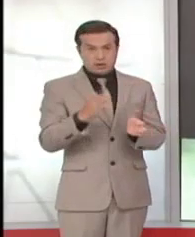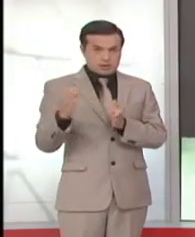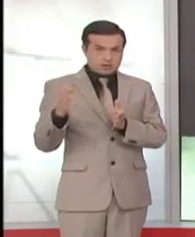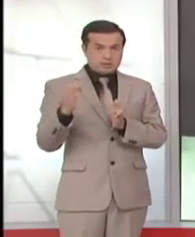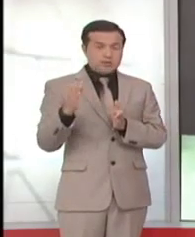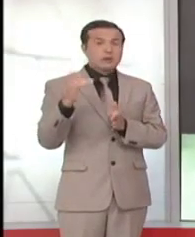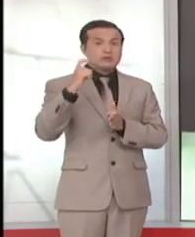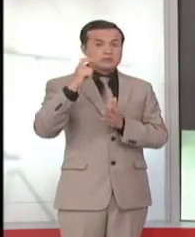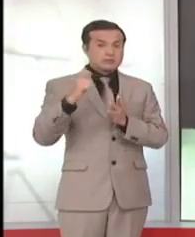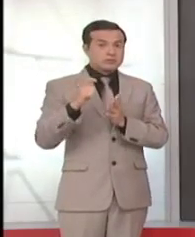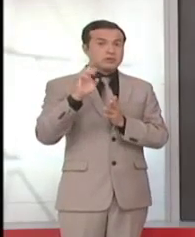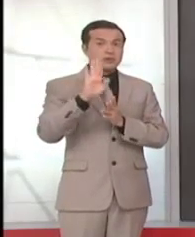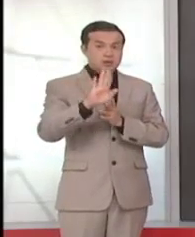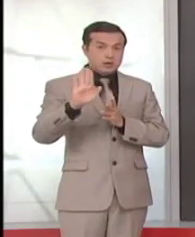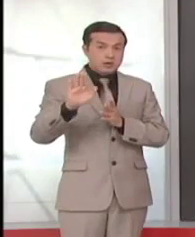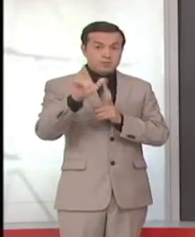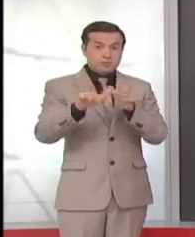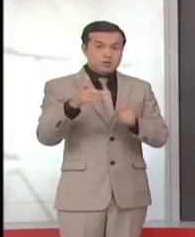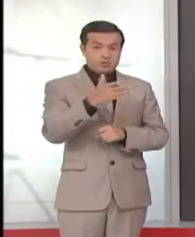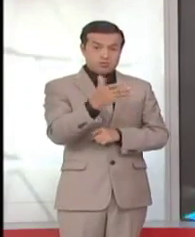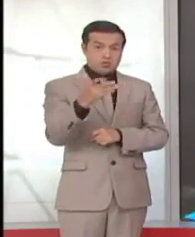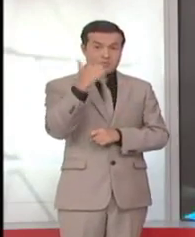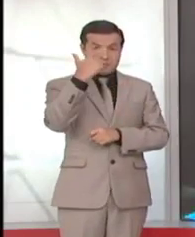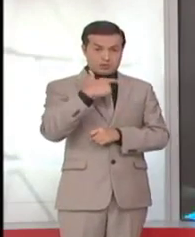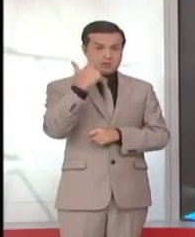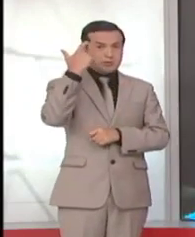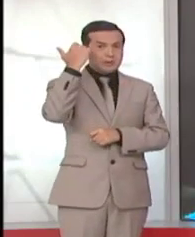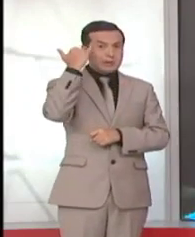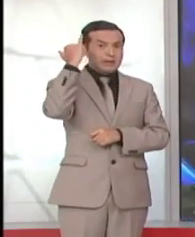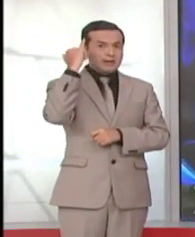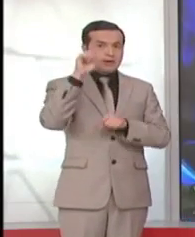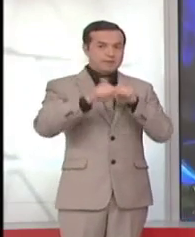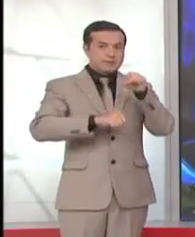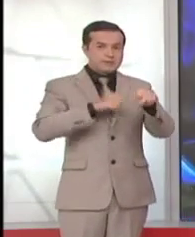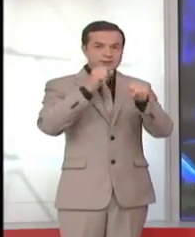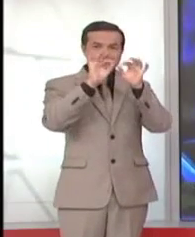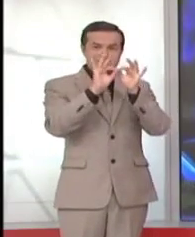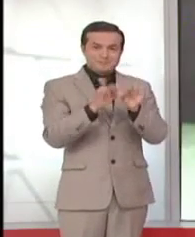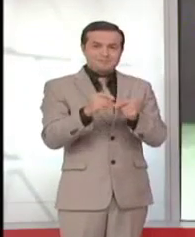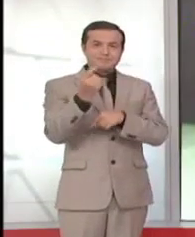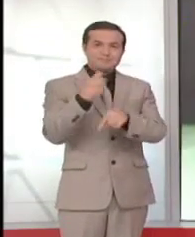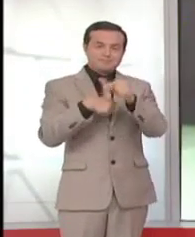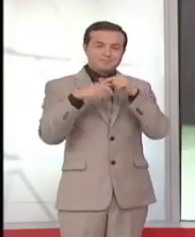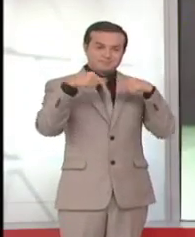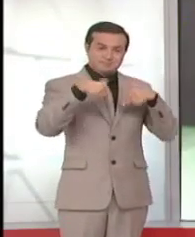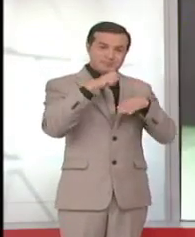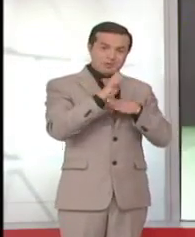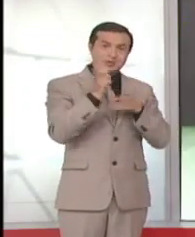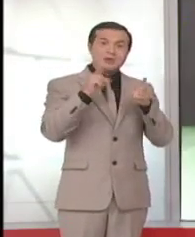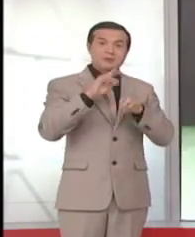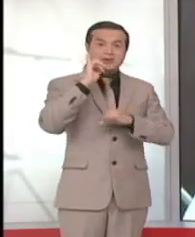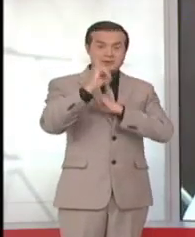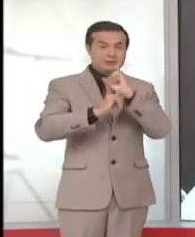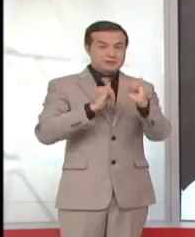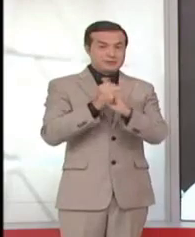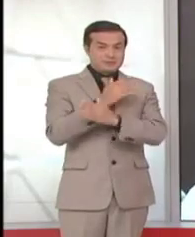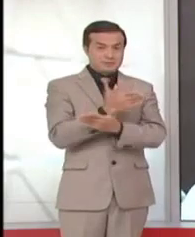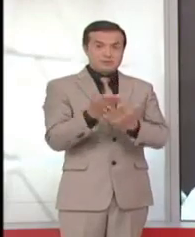necesidad que requiere el cliente, don Ignacio diseña las bicicletas que se comercializan dentro y fuera del país. El bono Gallegos